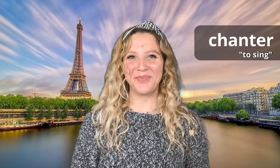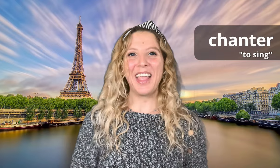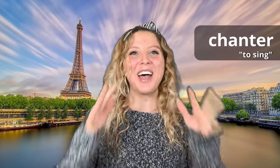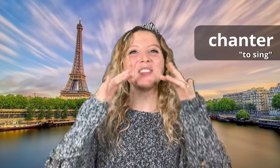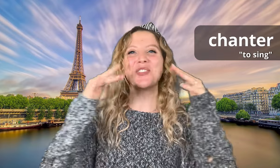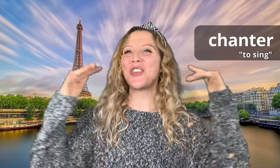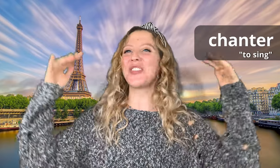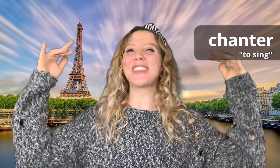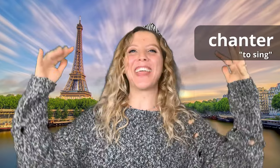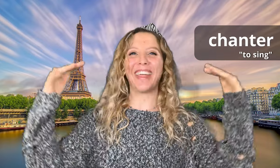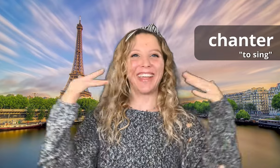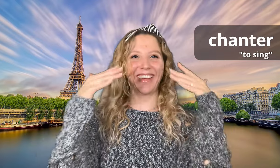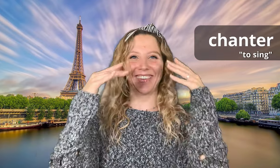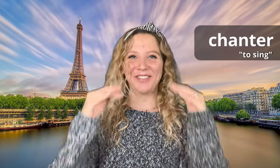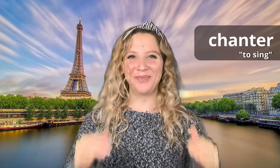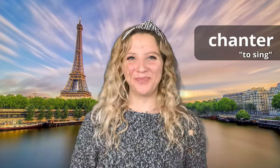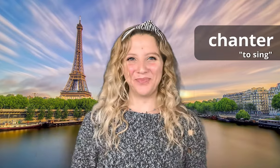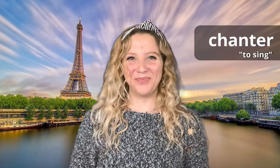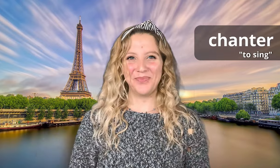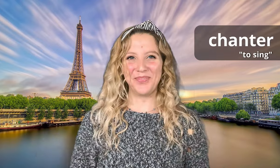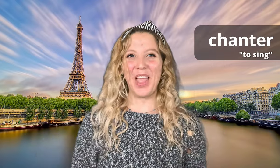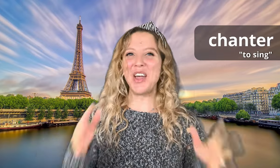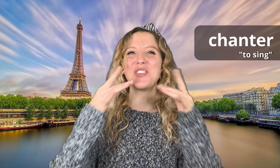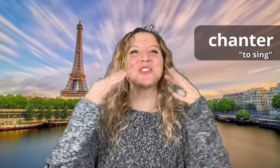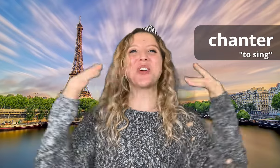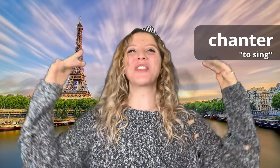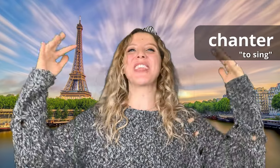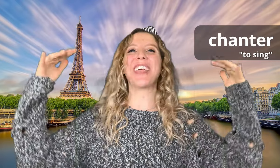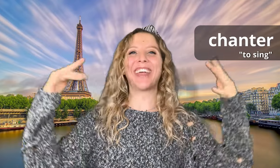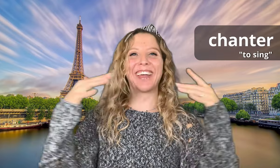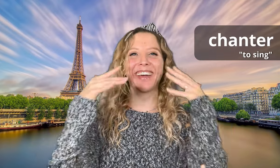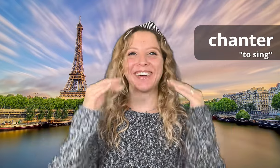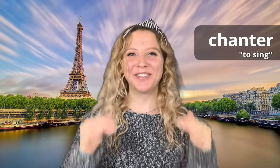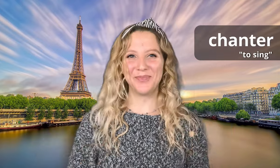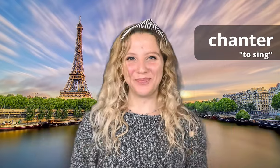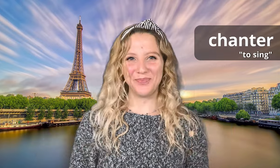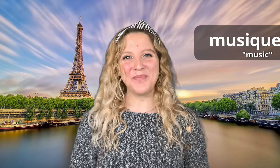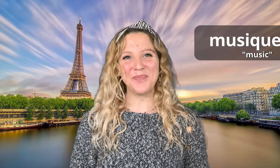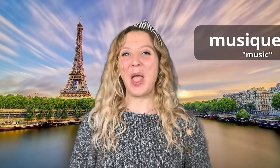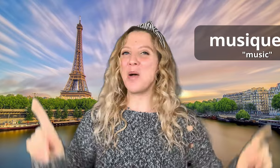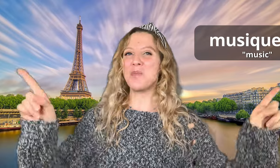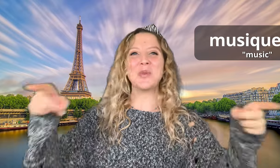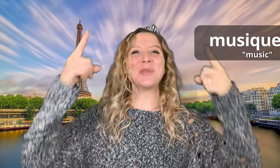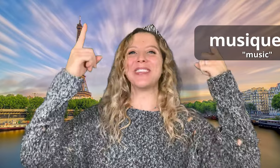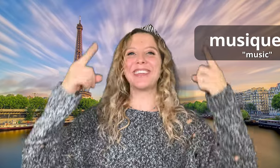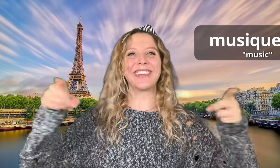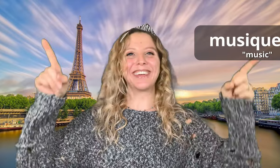Chanté Chanté Musique